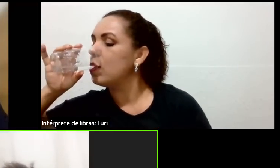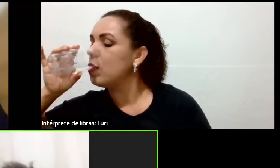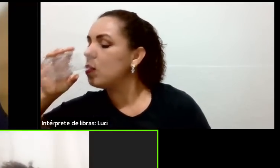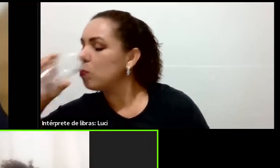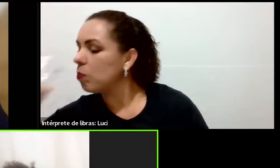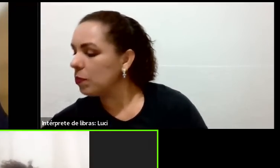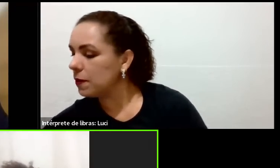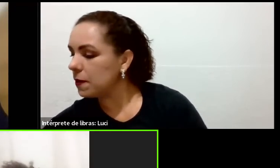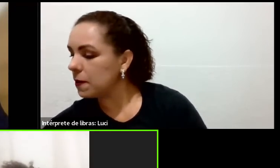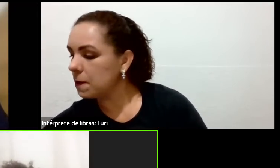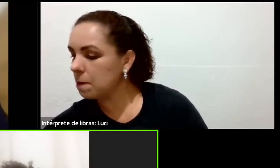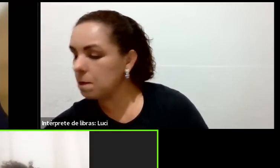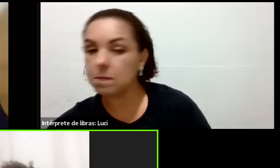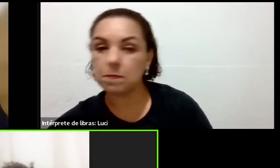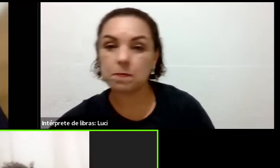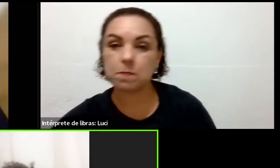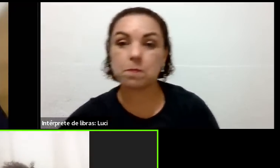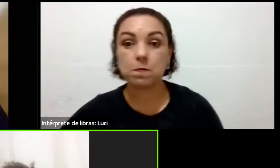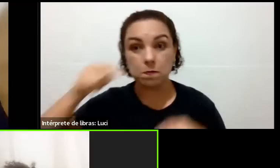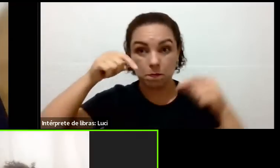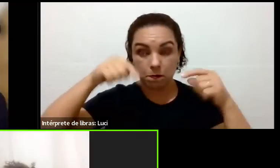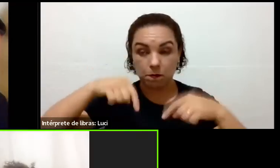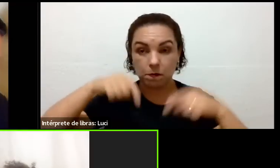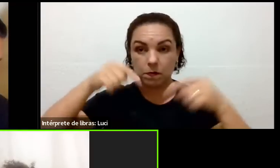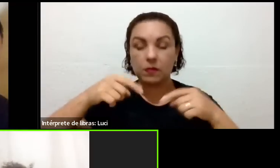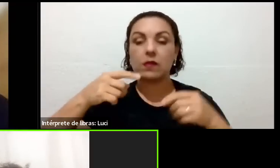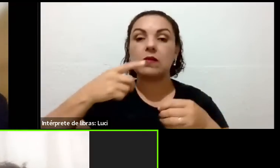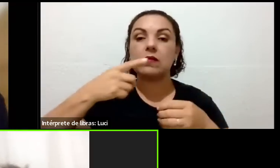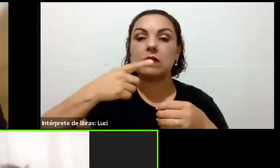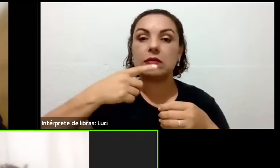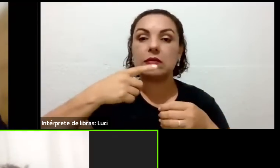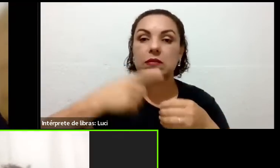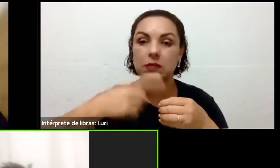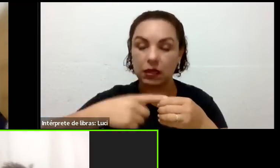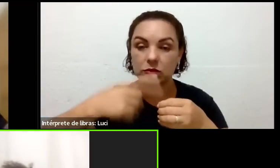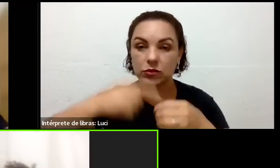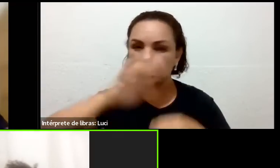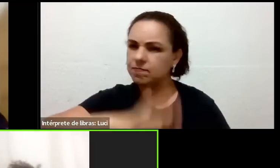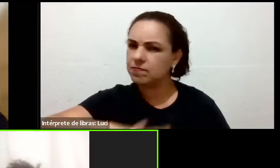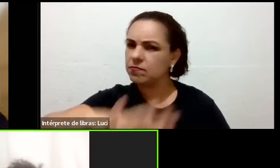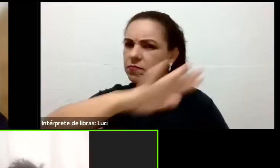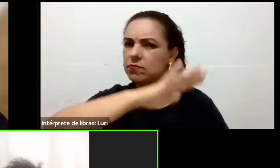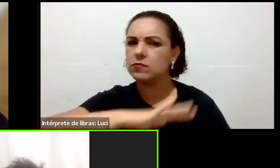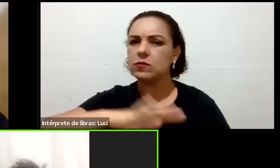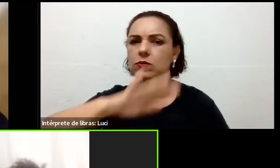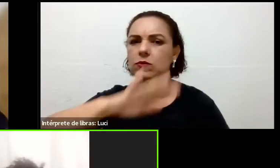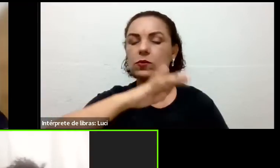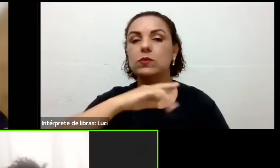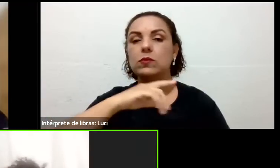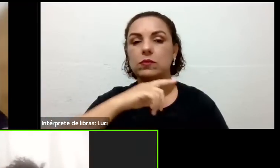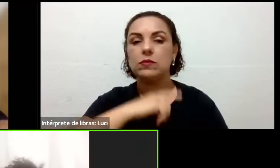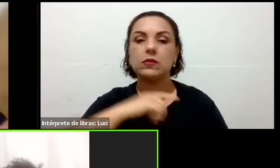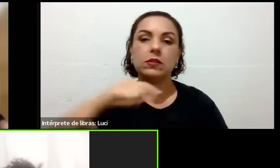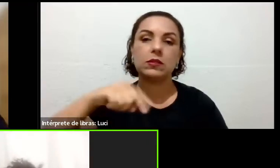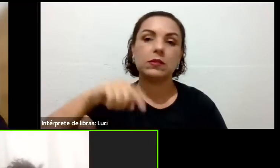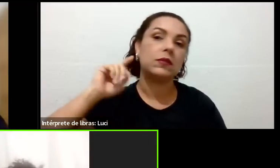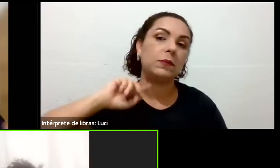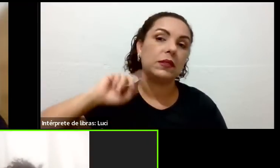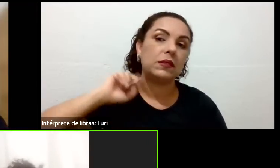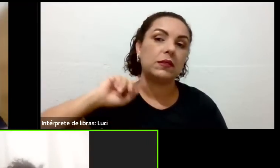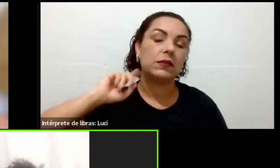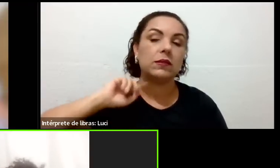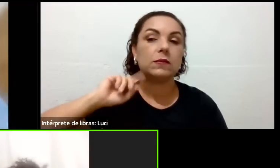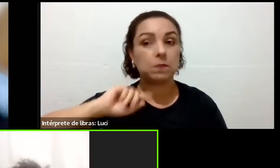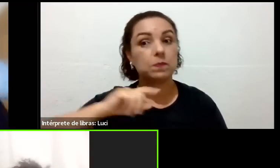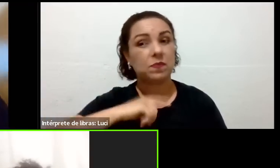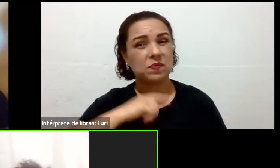regiões que está sofrendo com a barragem de Brumadinho aqui, então, a água daqui, a qualidade dela está